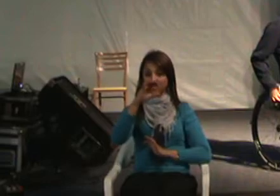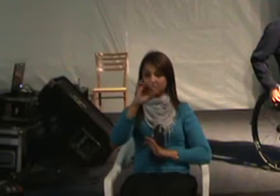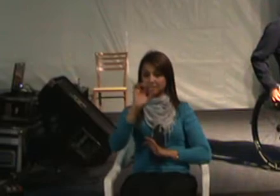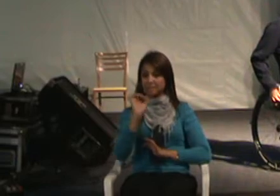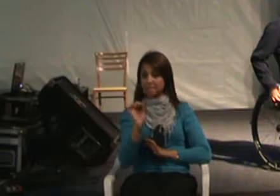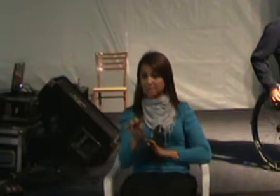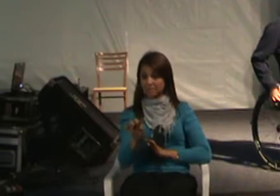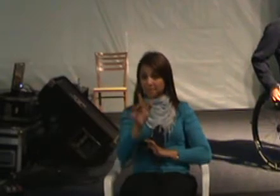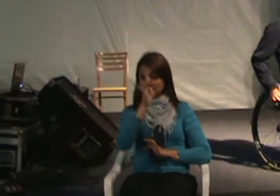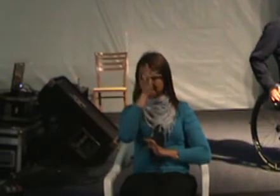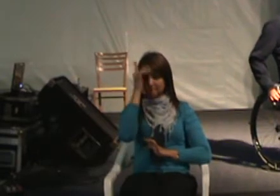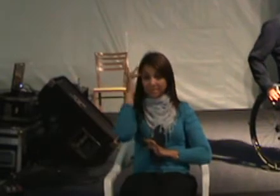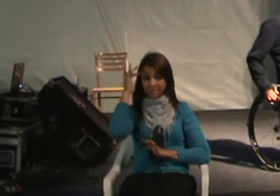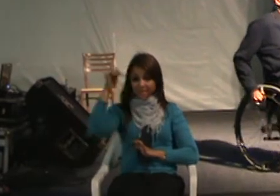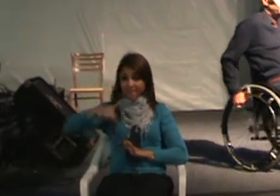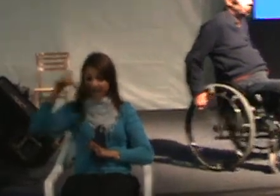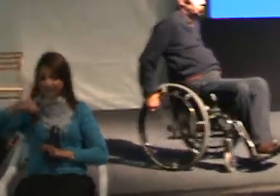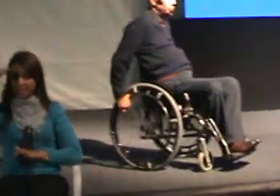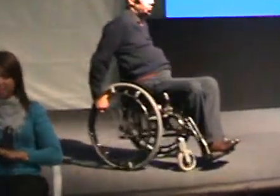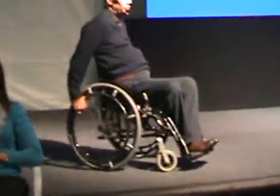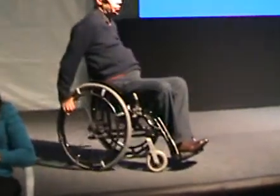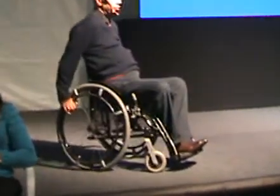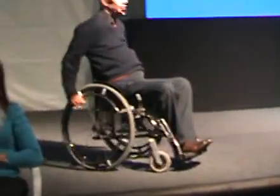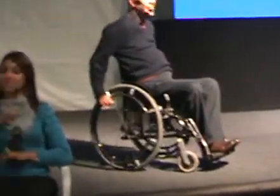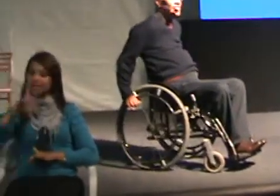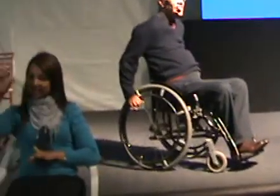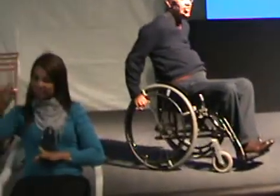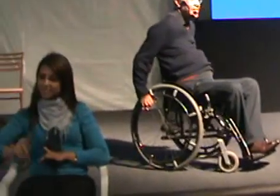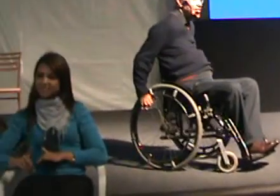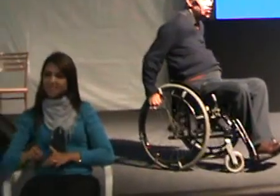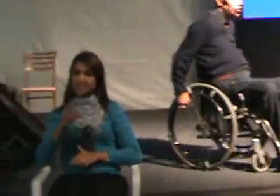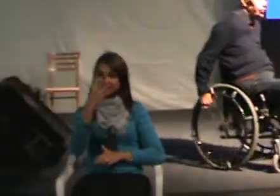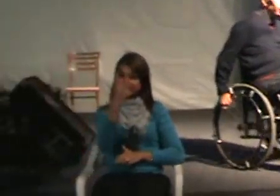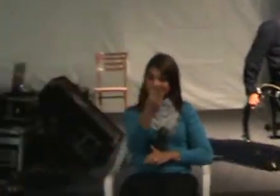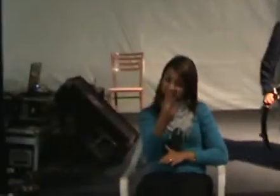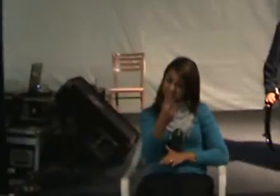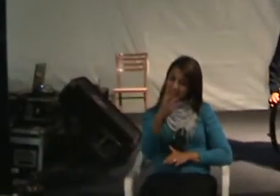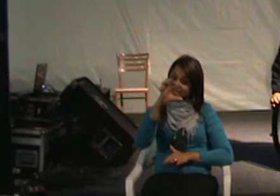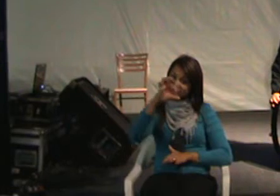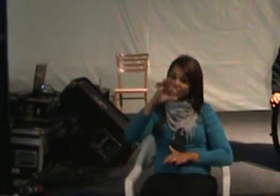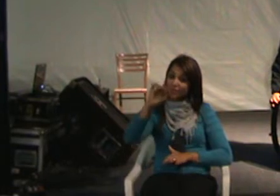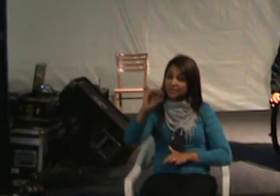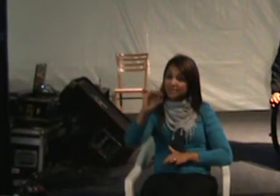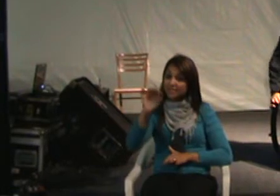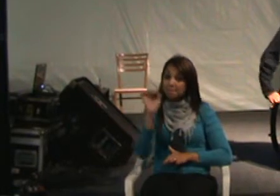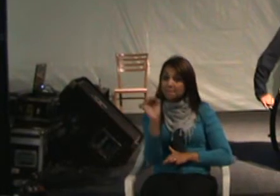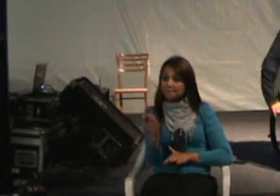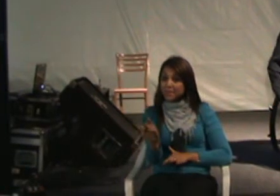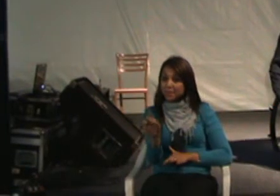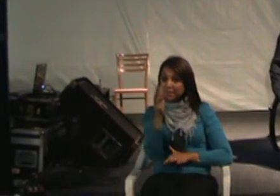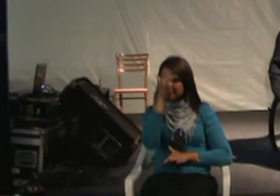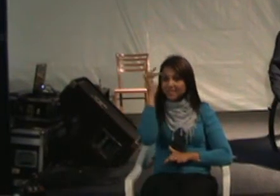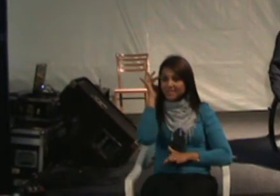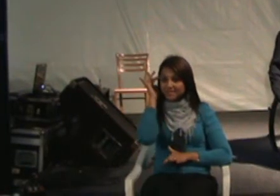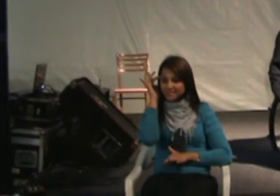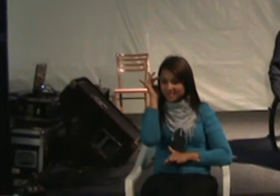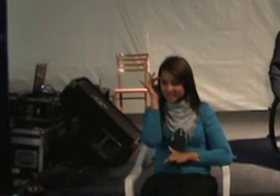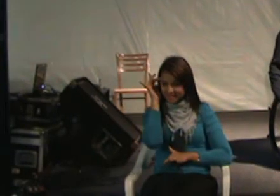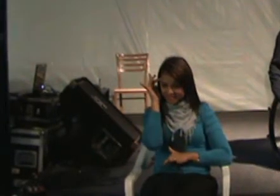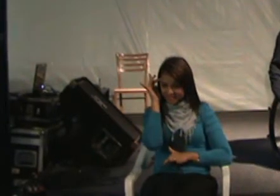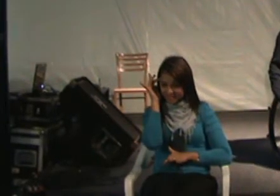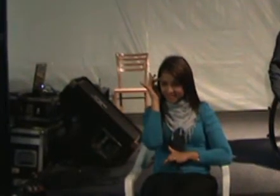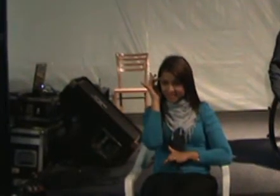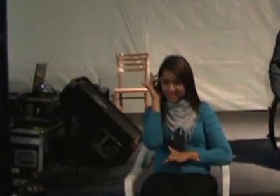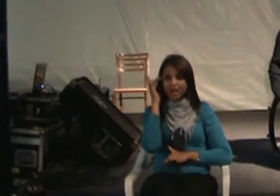em Curitiba com deficiência. 390 mil pessoas. Isso define qualquer